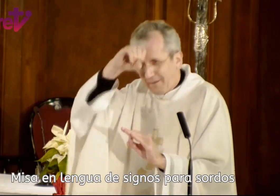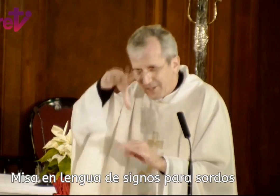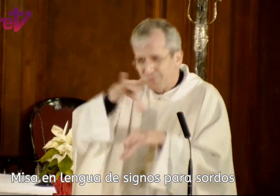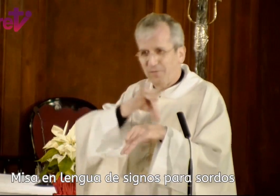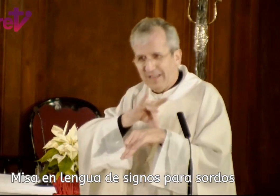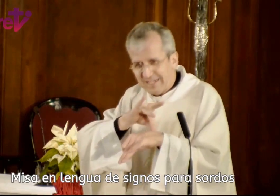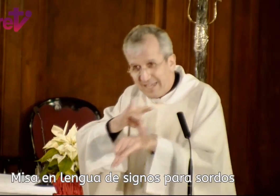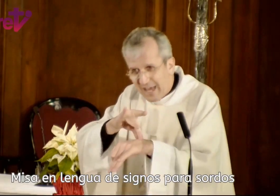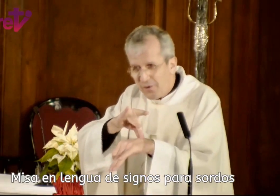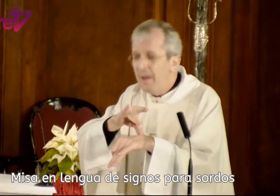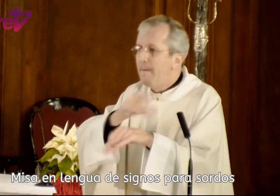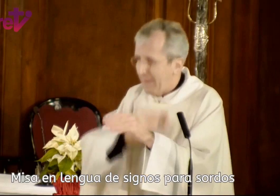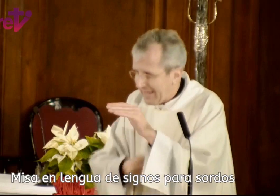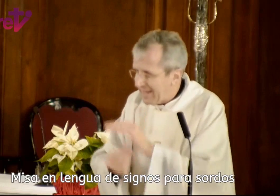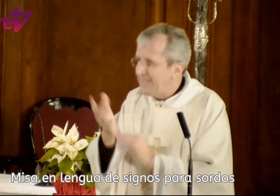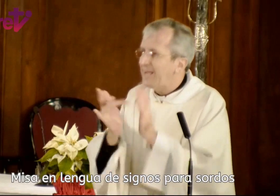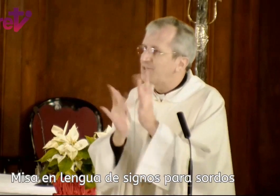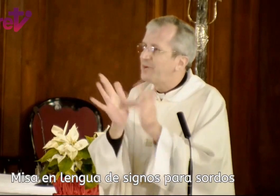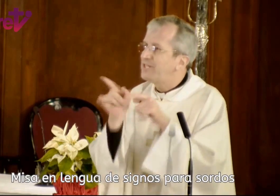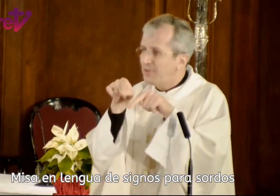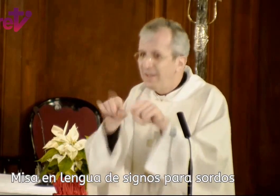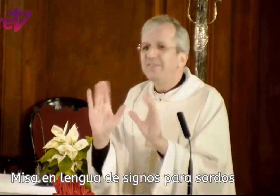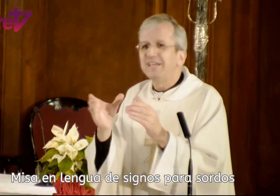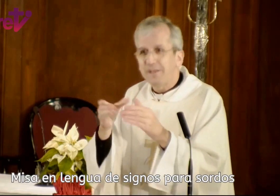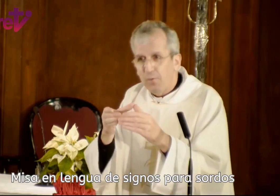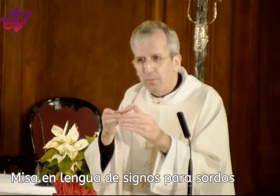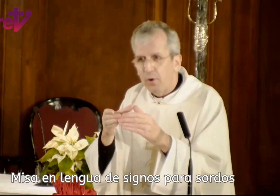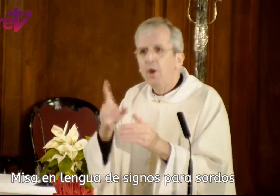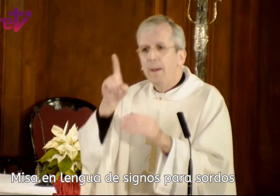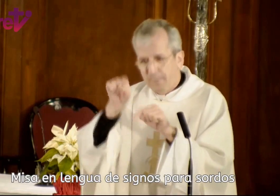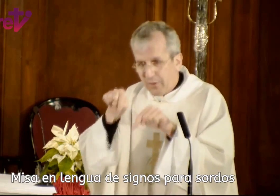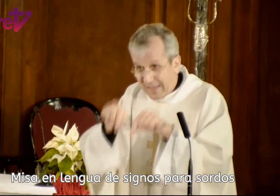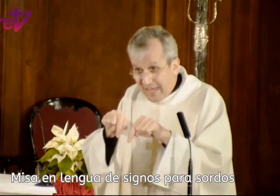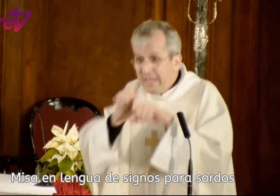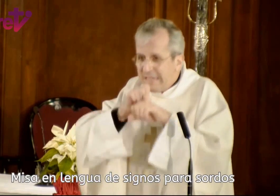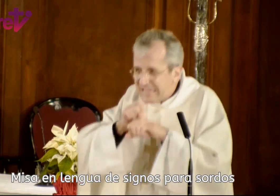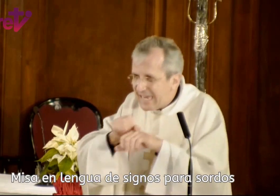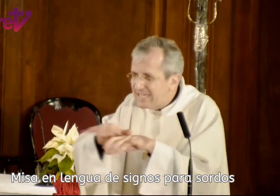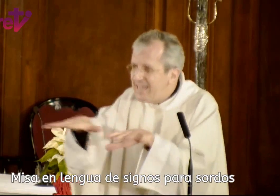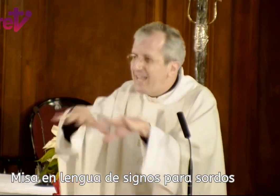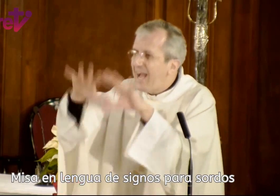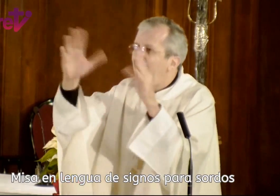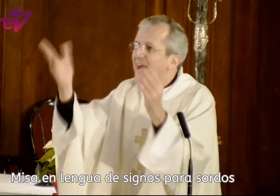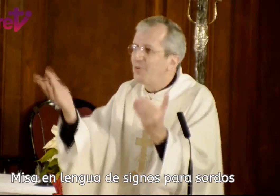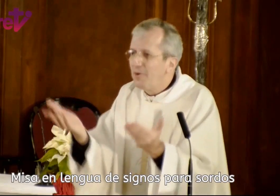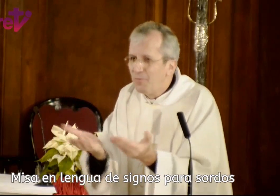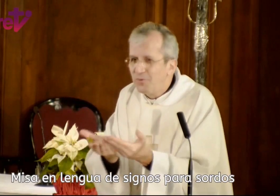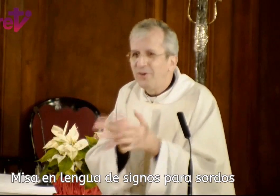través de los profetas, guiado para que naciera Jesucristo de ese pueblo. Pero que de ahí se extendiera a todo el mundo,